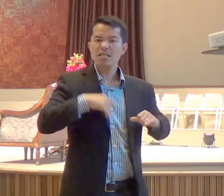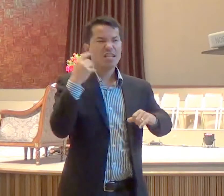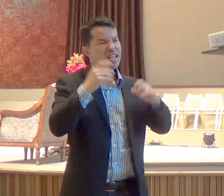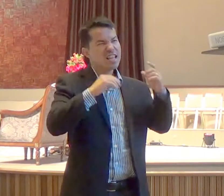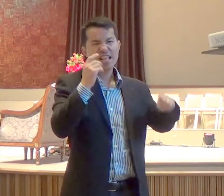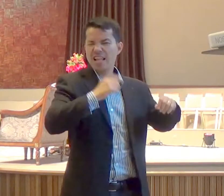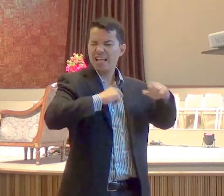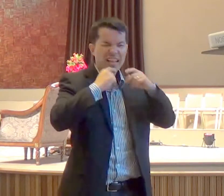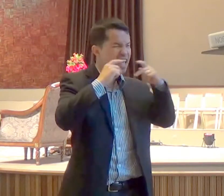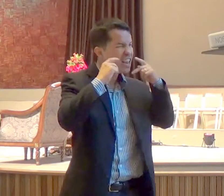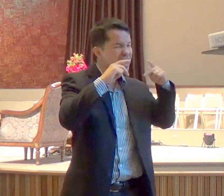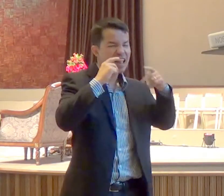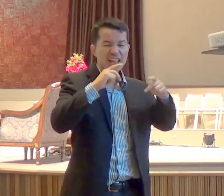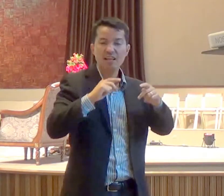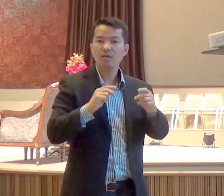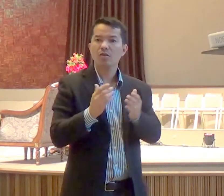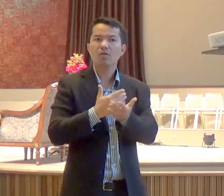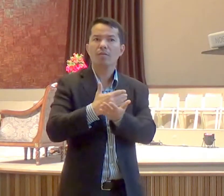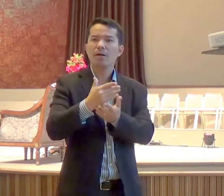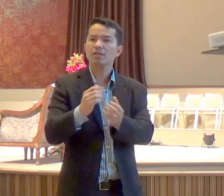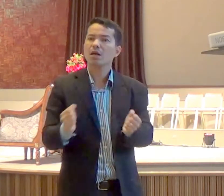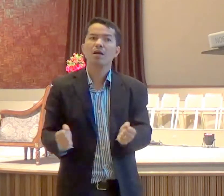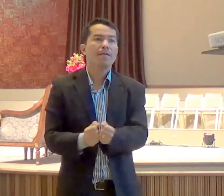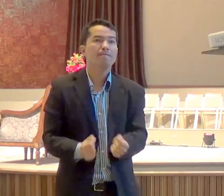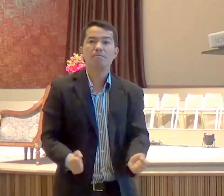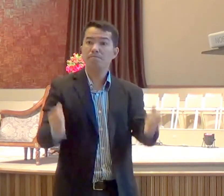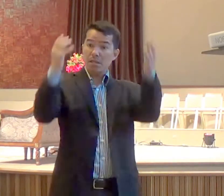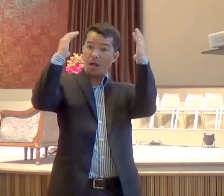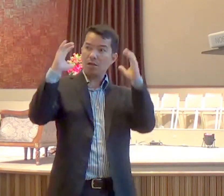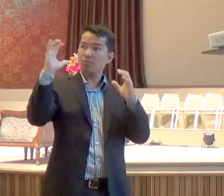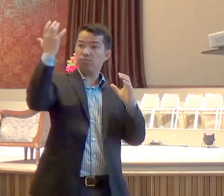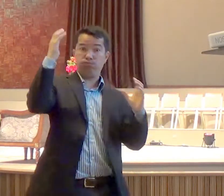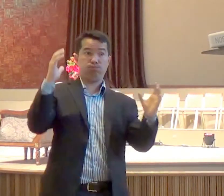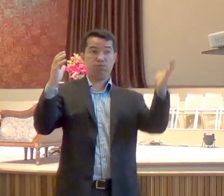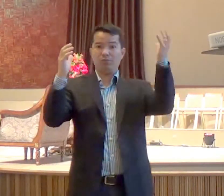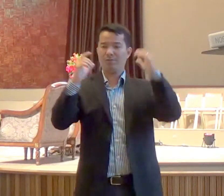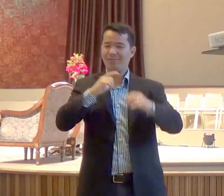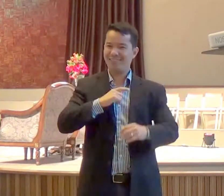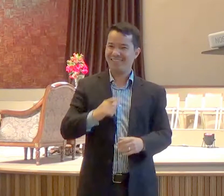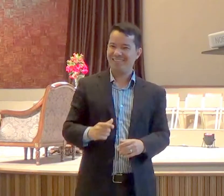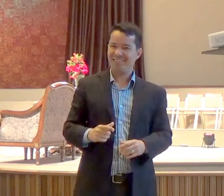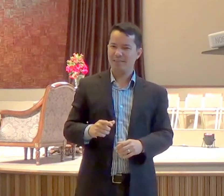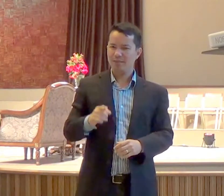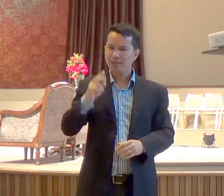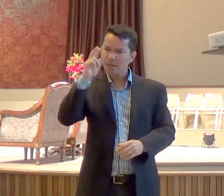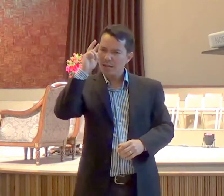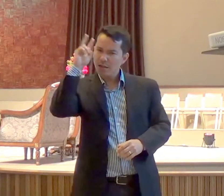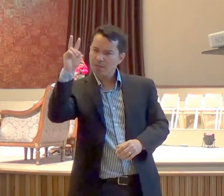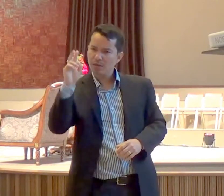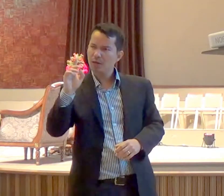que se seguiam, eu gosto desse texto, verso 20, e o Senhor cooperava com eles,